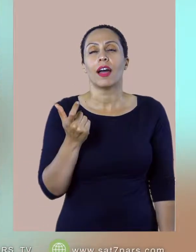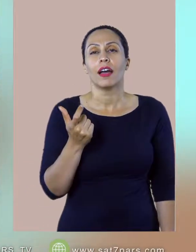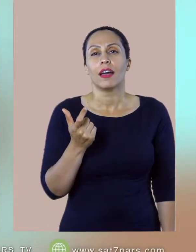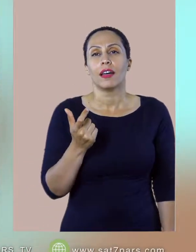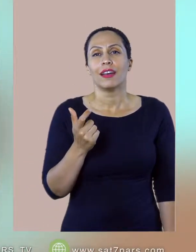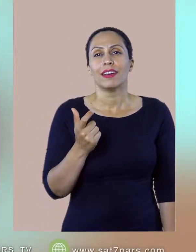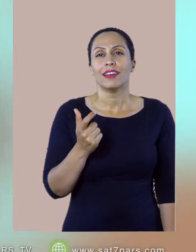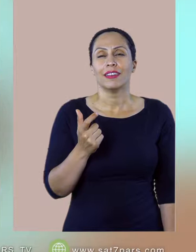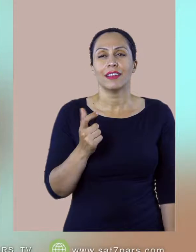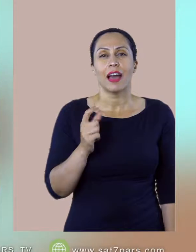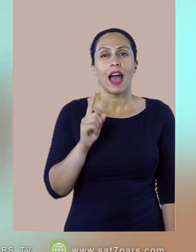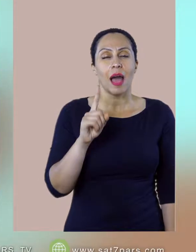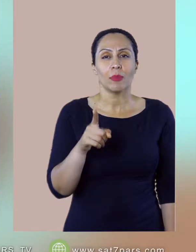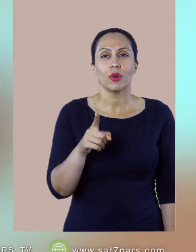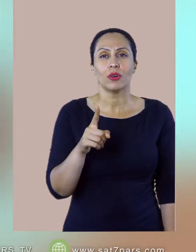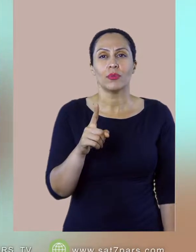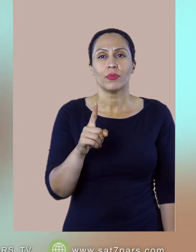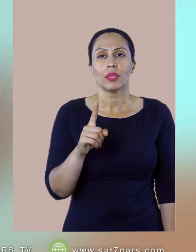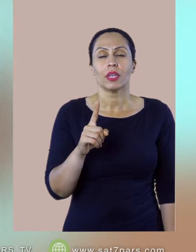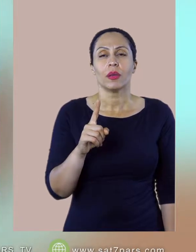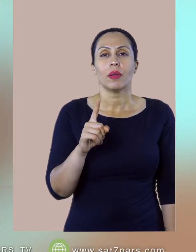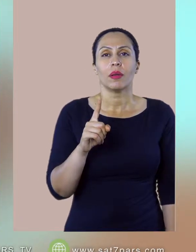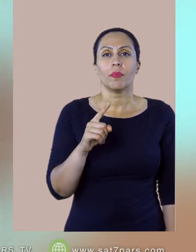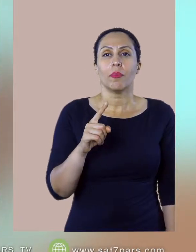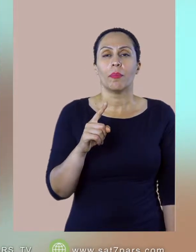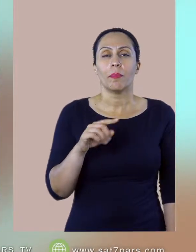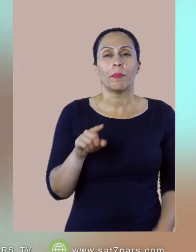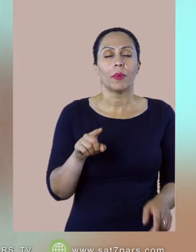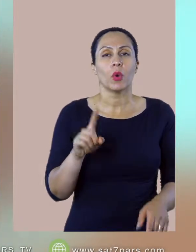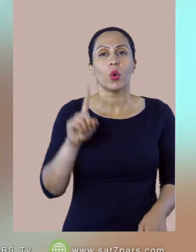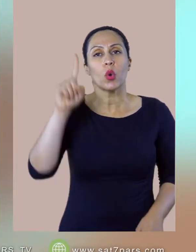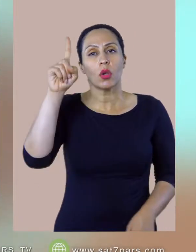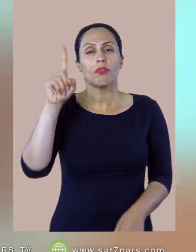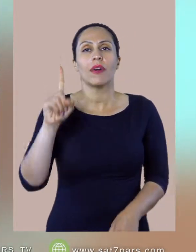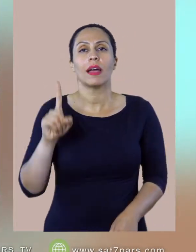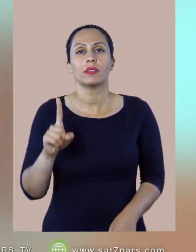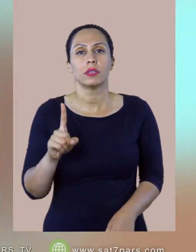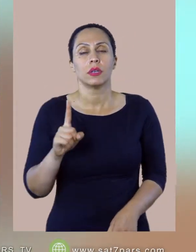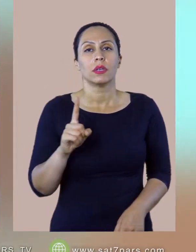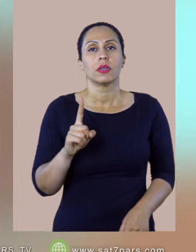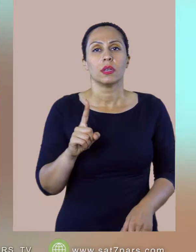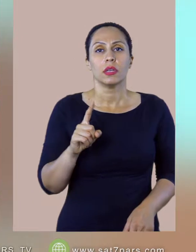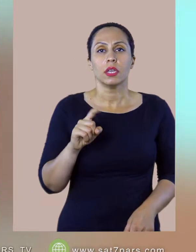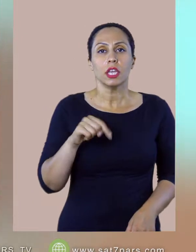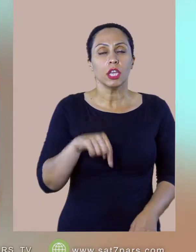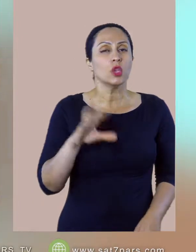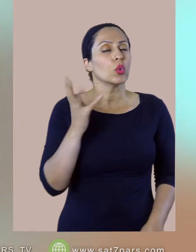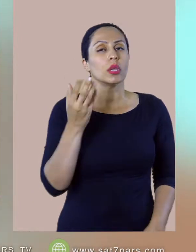کرد براو حالا یه برکت هم به تو میدیم یه جایزه میگیری و تصفیری که از خداوند داشتم گهچه در فکر من